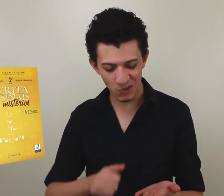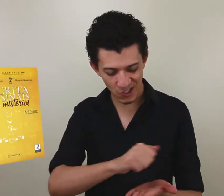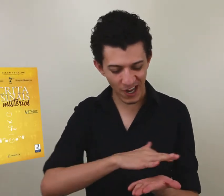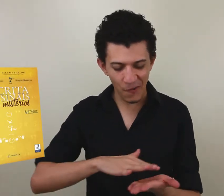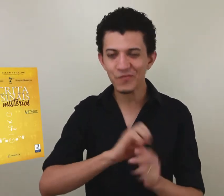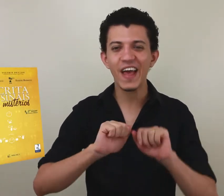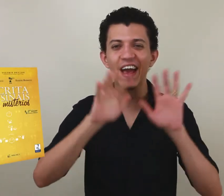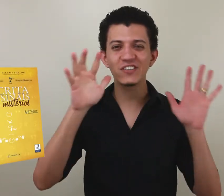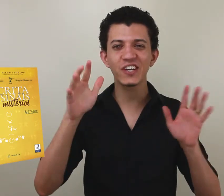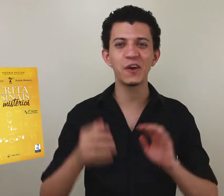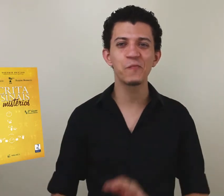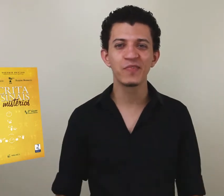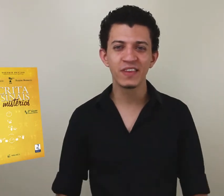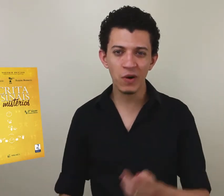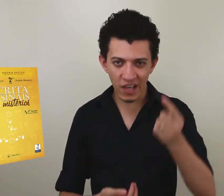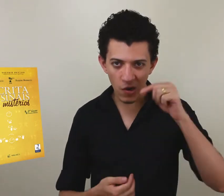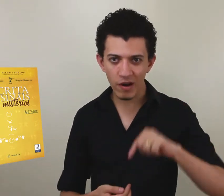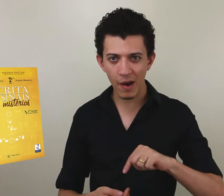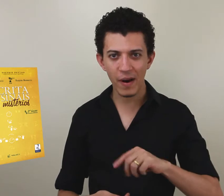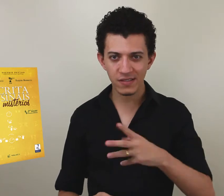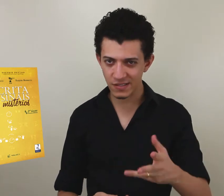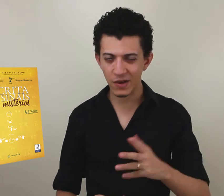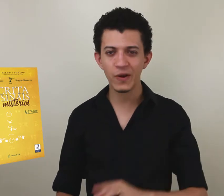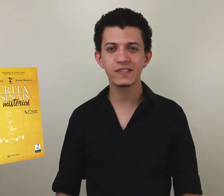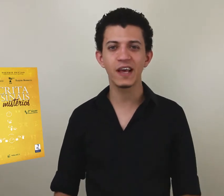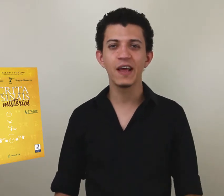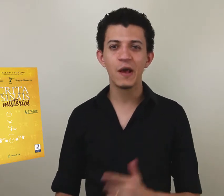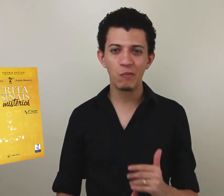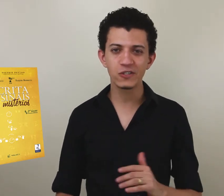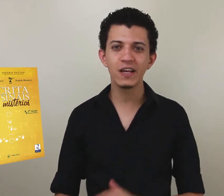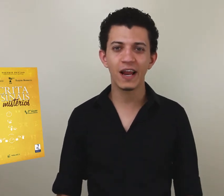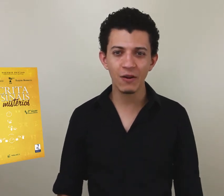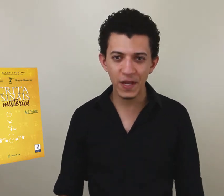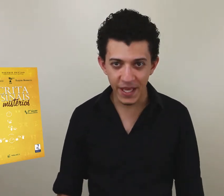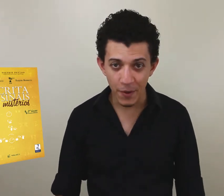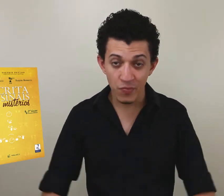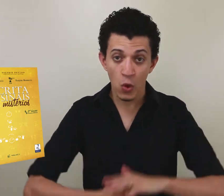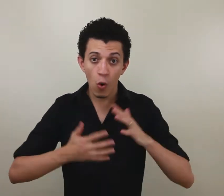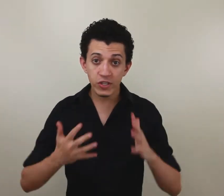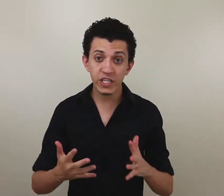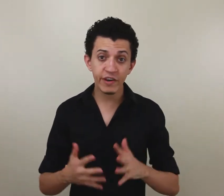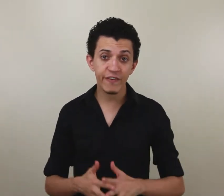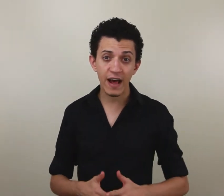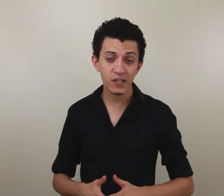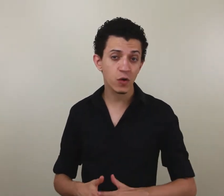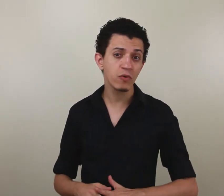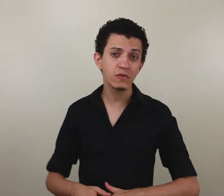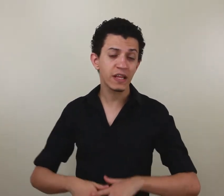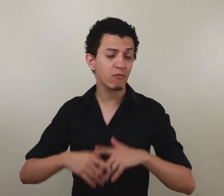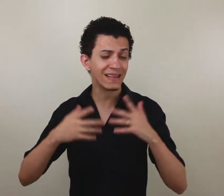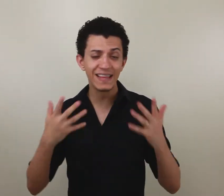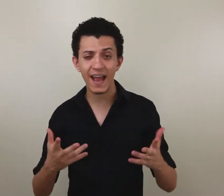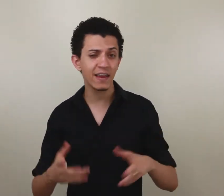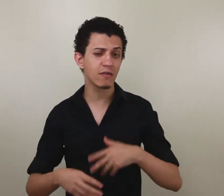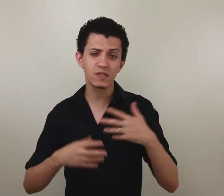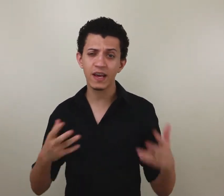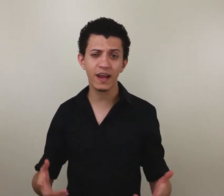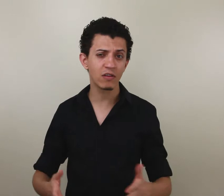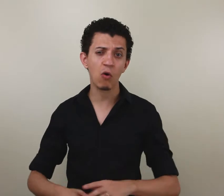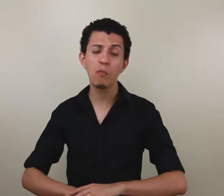cujo sinal é este aqui. Tem o link logo aqui abaixo, se quiser conhecer, pode clicar lá no link. Hoje a vai falar sobre uma técnica, um segredo, algo